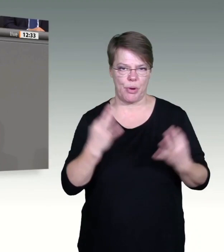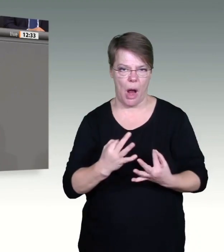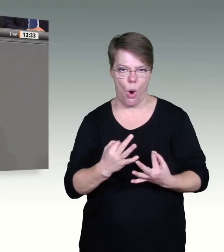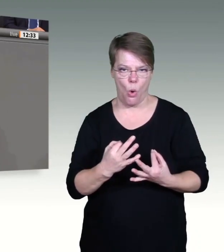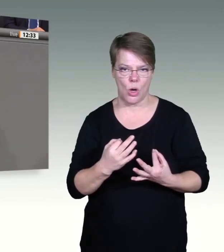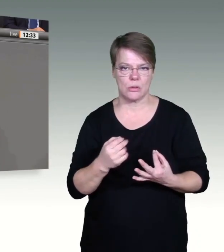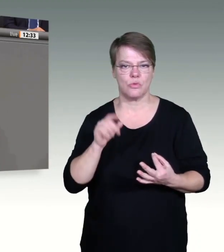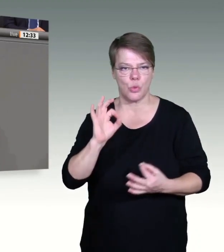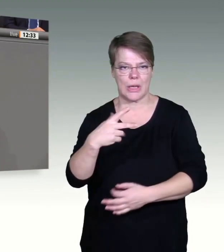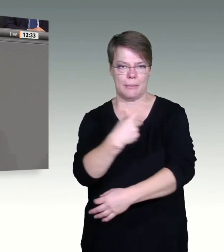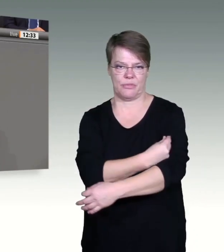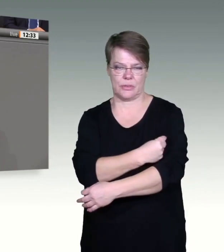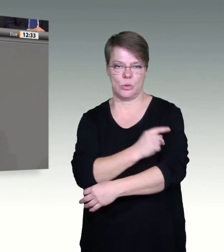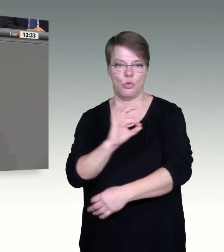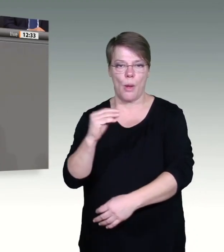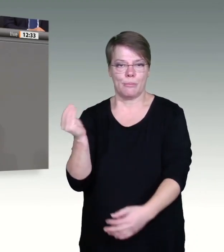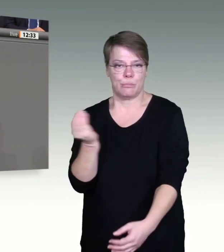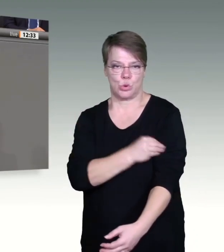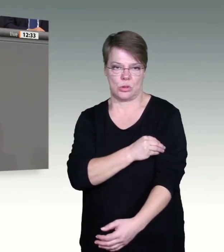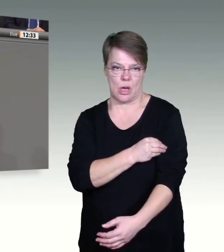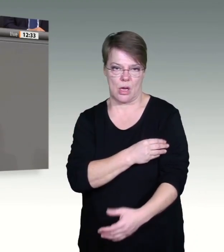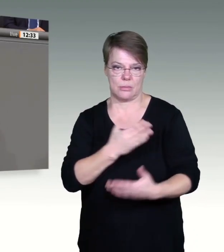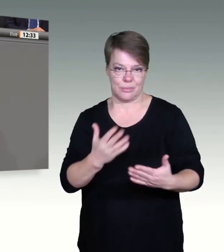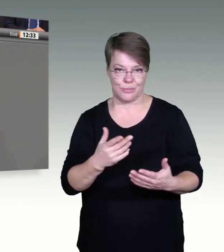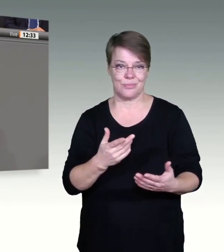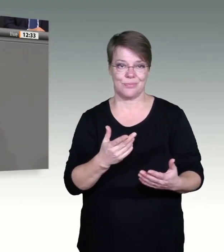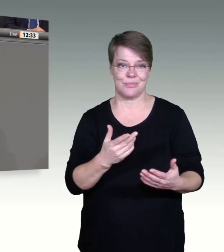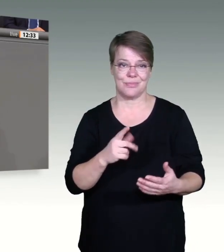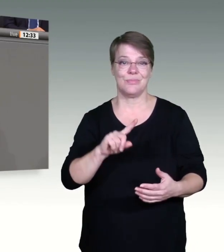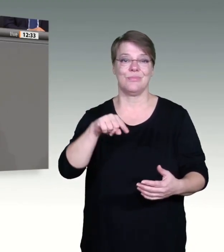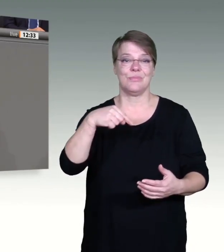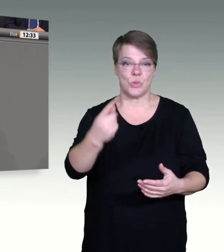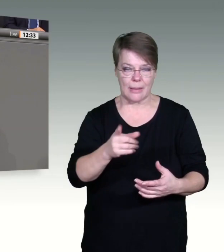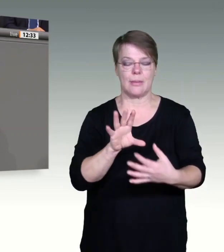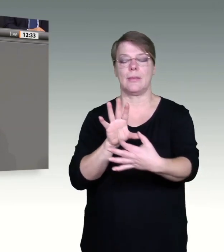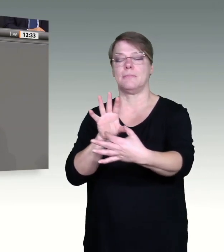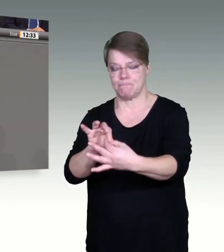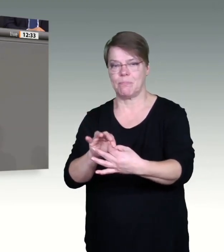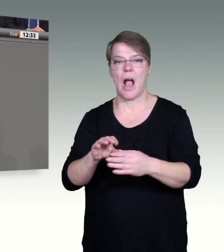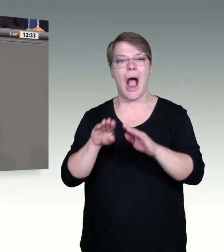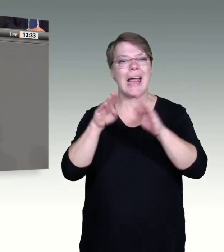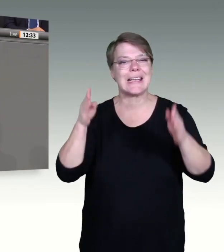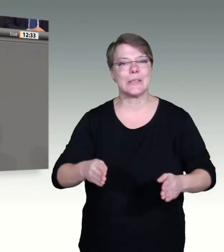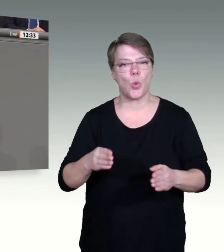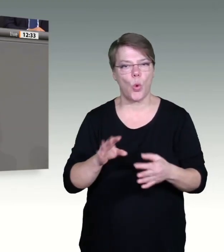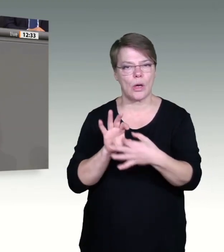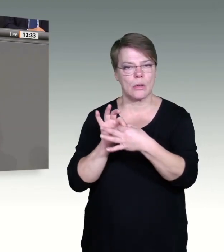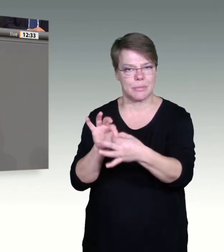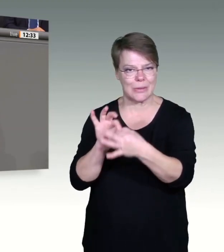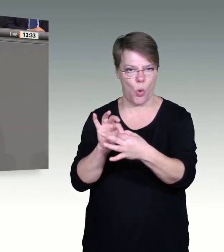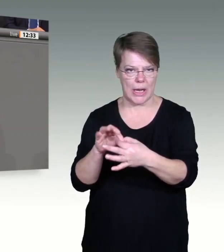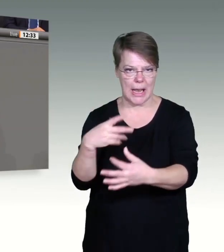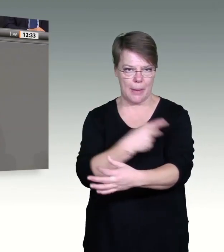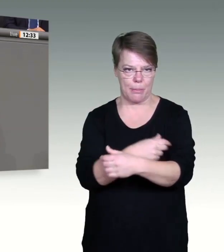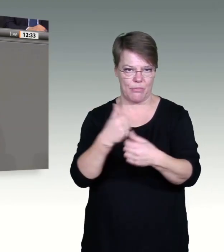den entsprechenden Einrichtungen arbeiten, geimpft sein müssen. Denn Ausbrüche in diesen Bereiten haben immer noch und